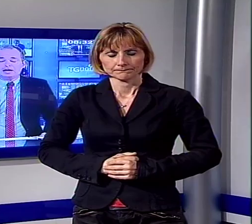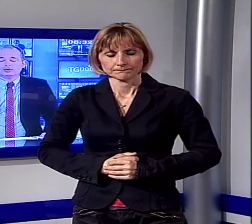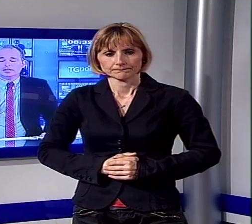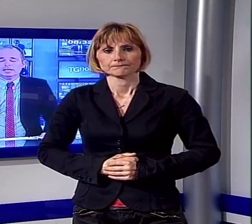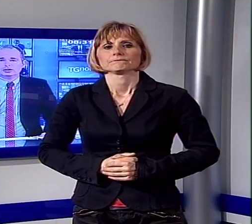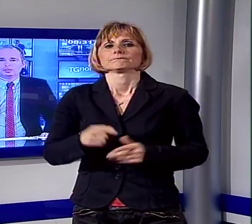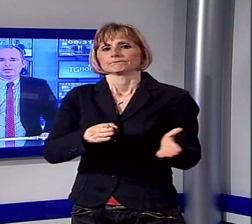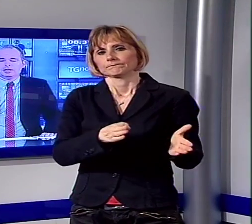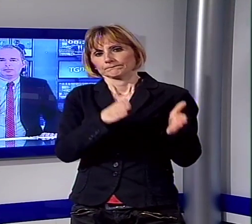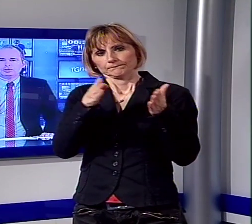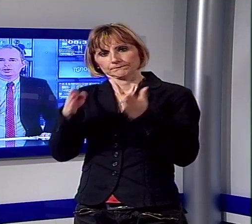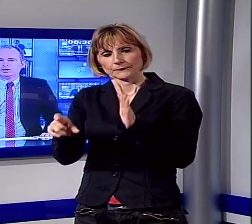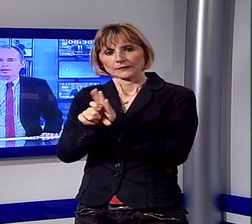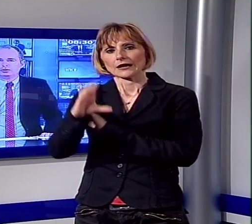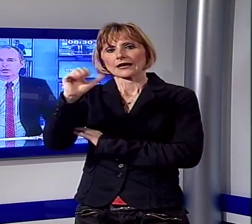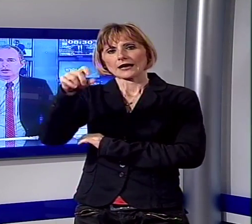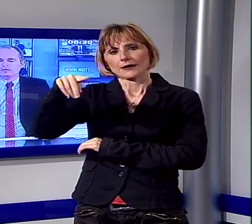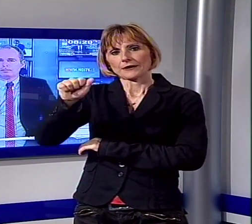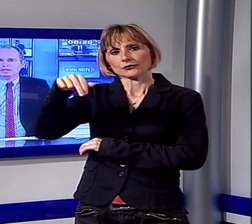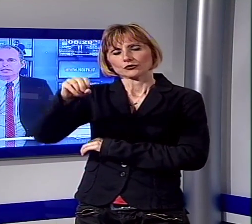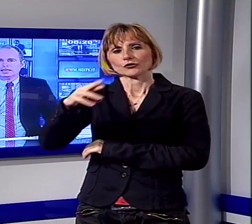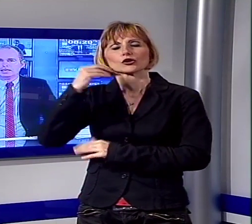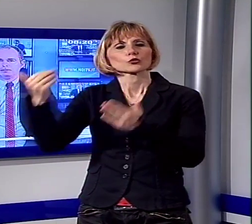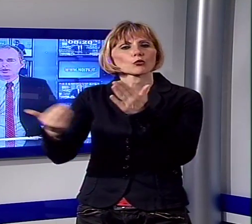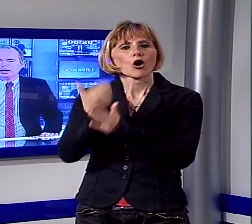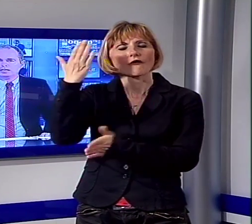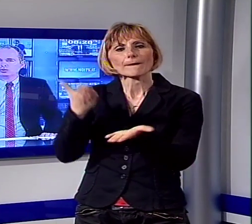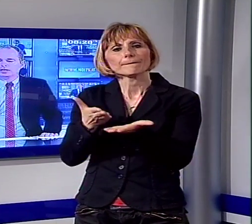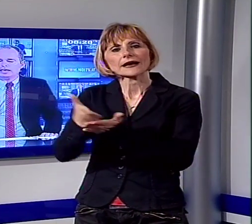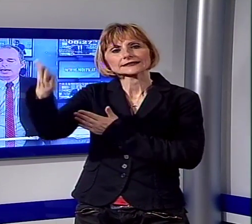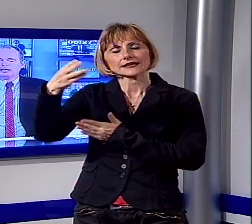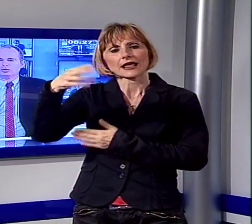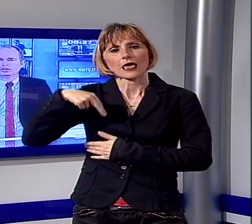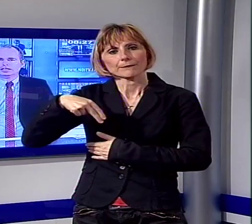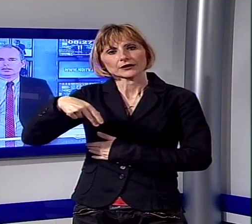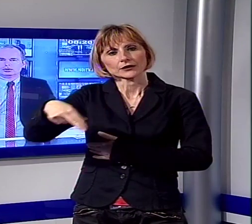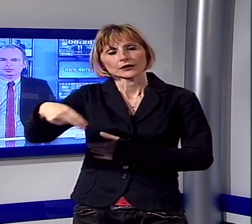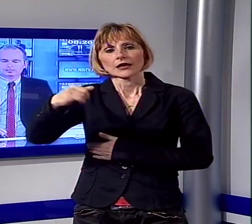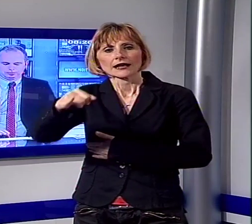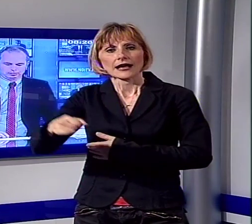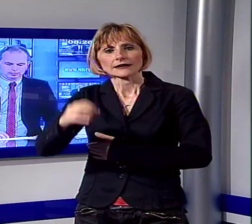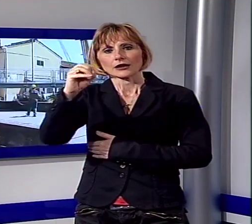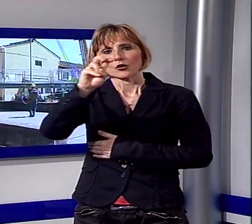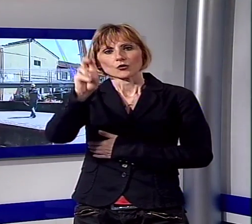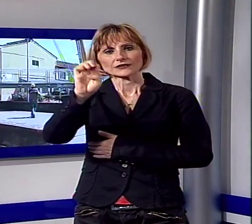Accapandoli adesso per il posizionamento della nuova passerella pedonale sul canale Ozzeretto.